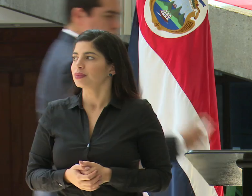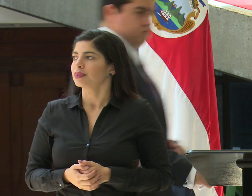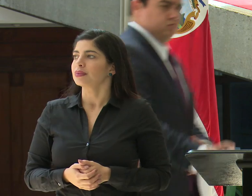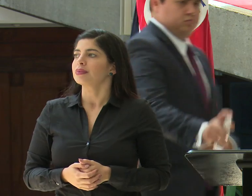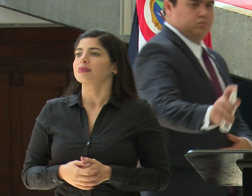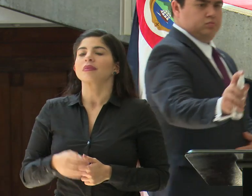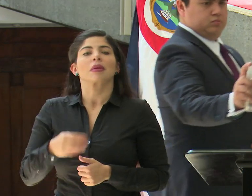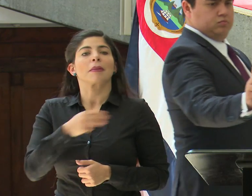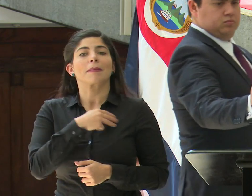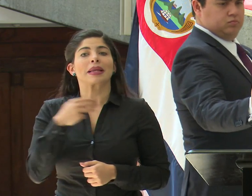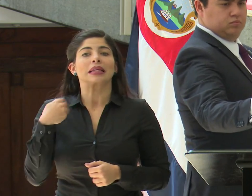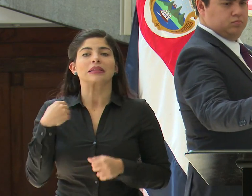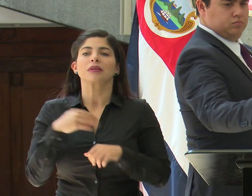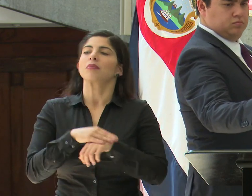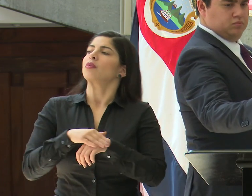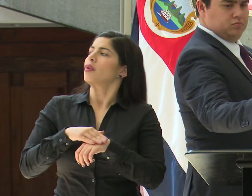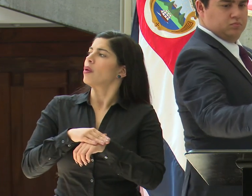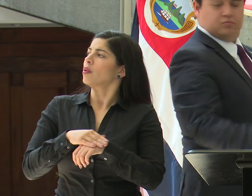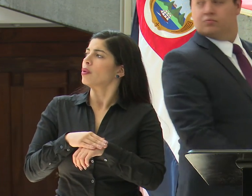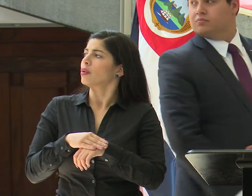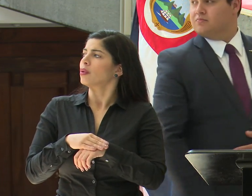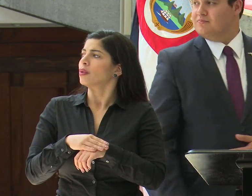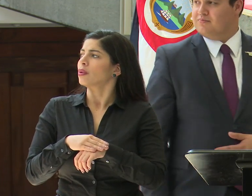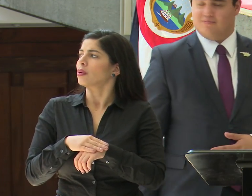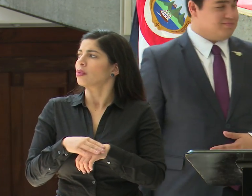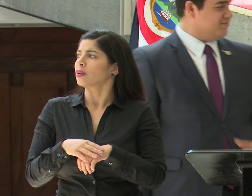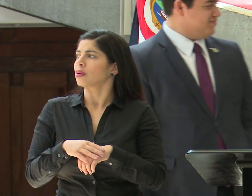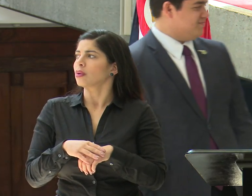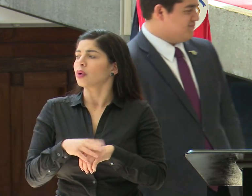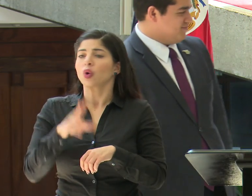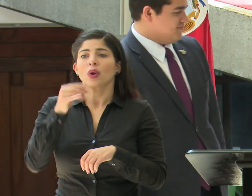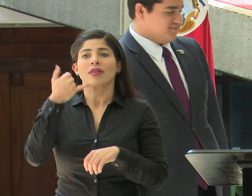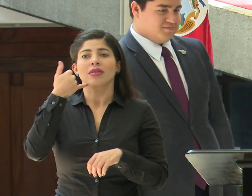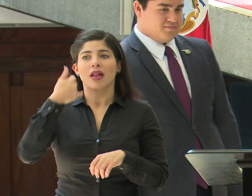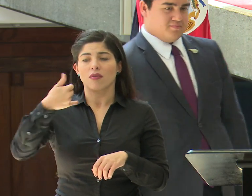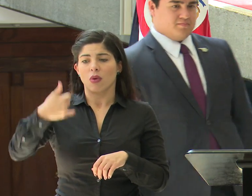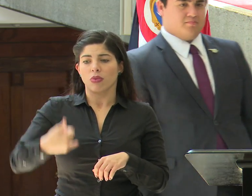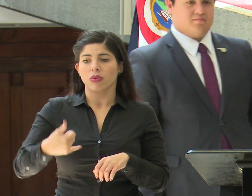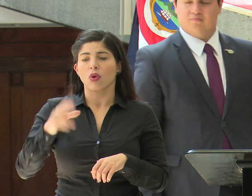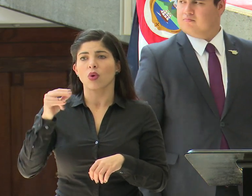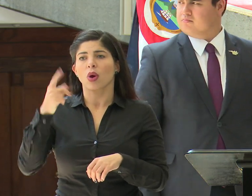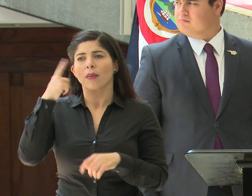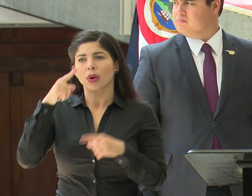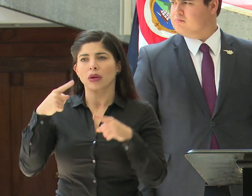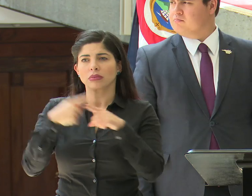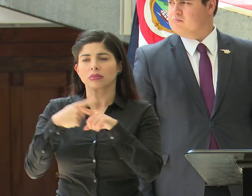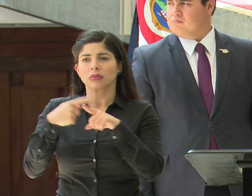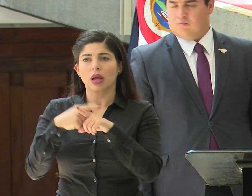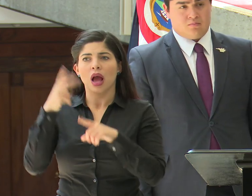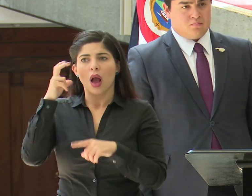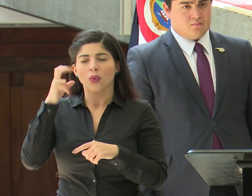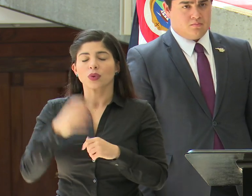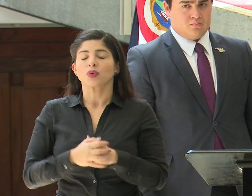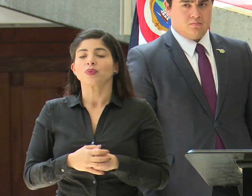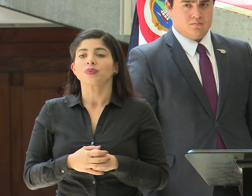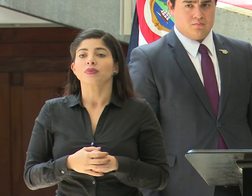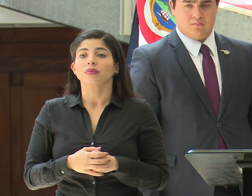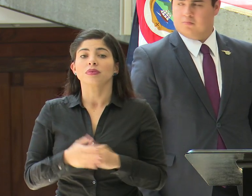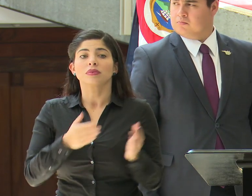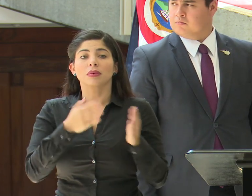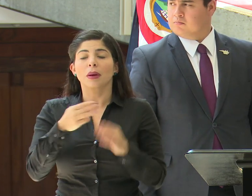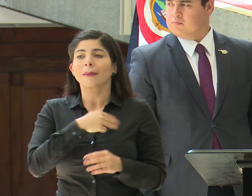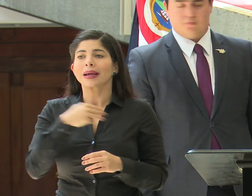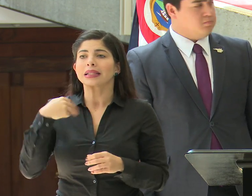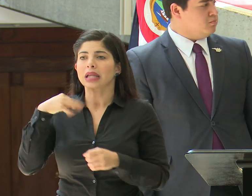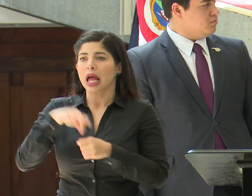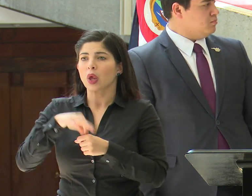Ministro, nada más les rogamos poner el teléfono, no en el mostrador, porque interfiere con el audio. Seguidamente, el Ministro de